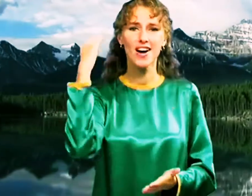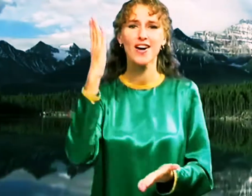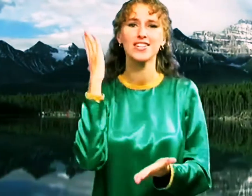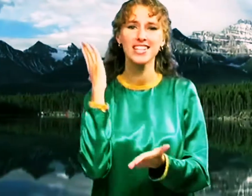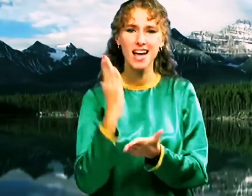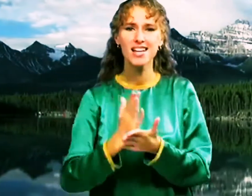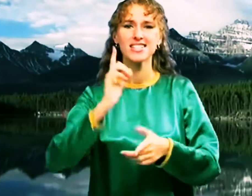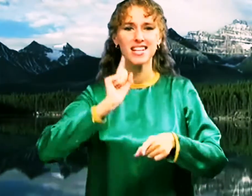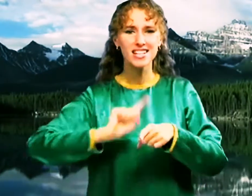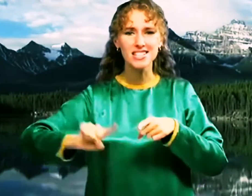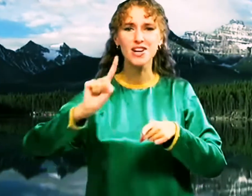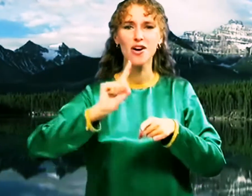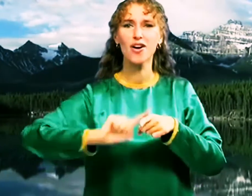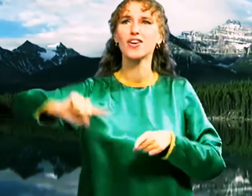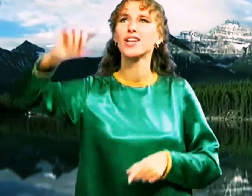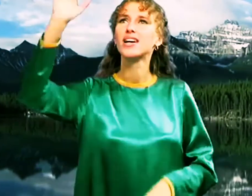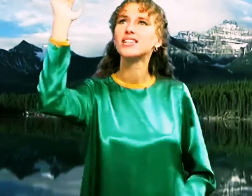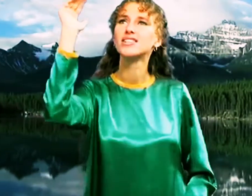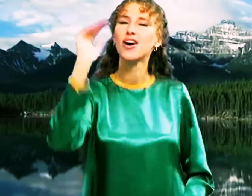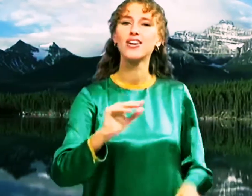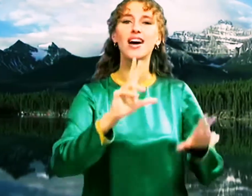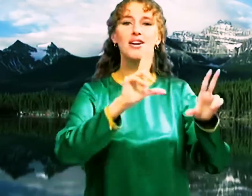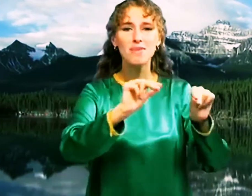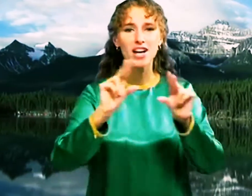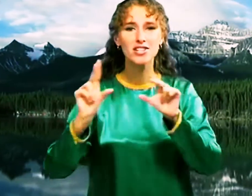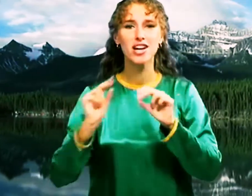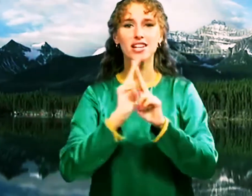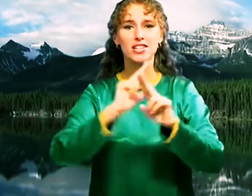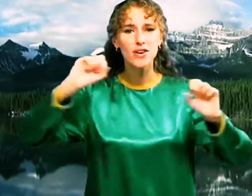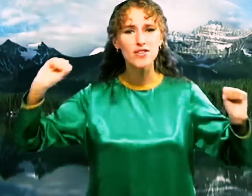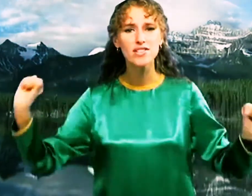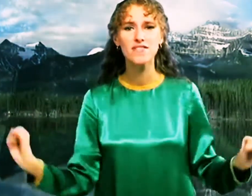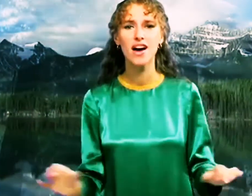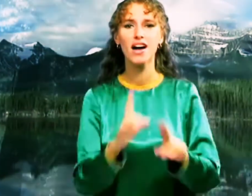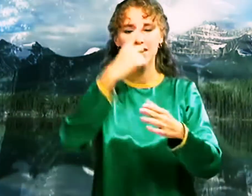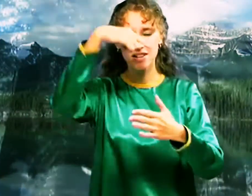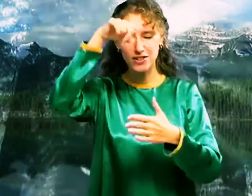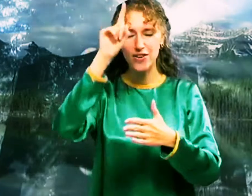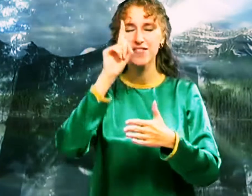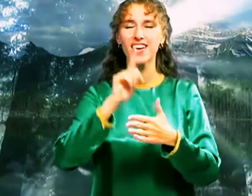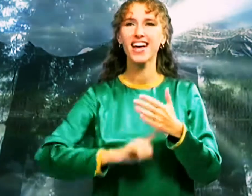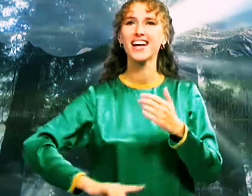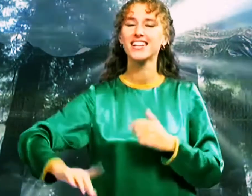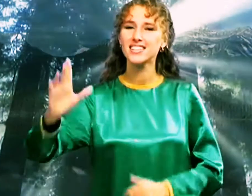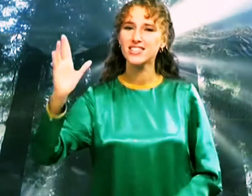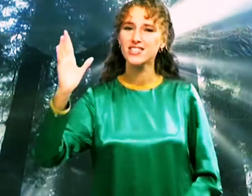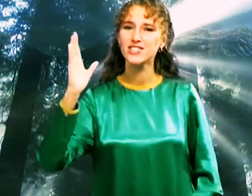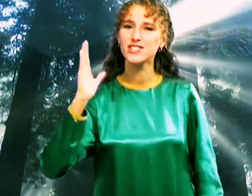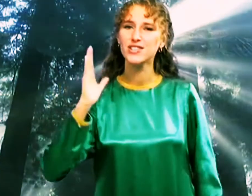он есть, и скоро грядет Блажен, кто свят, кто верит и ждет